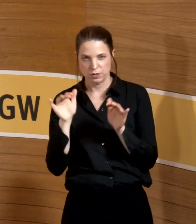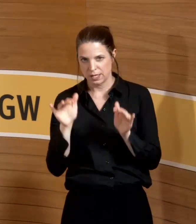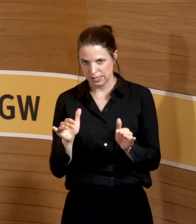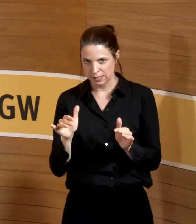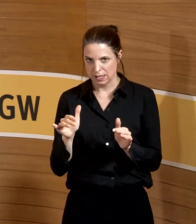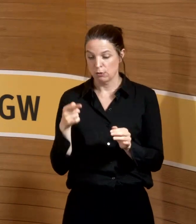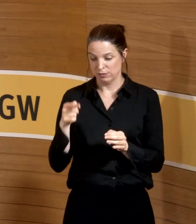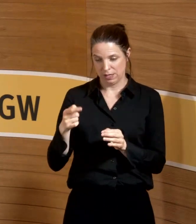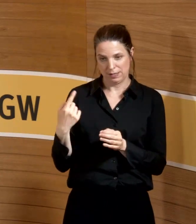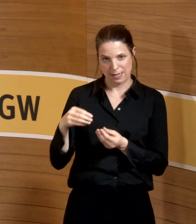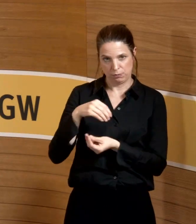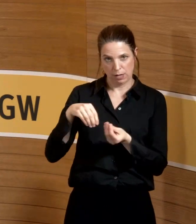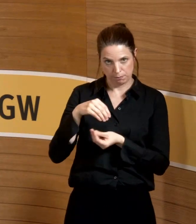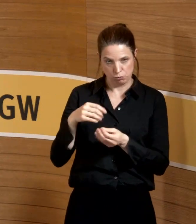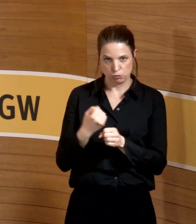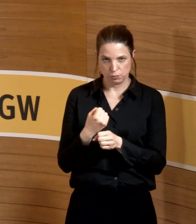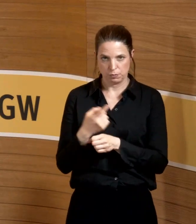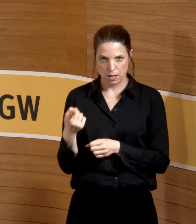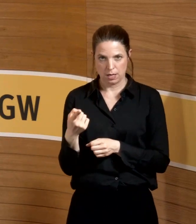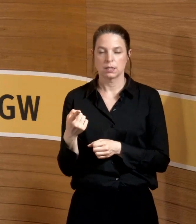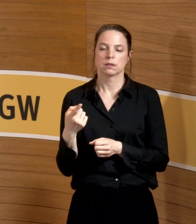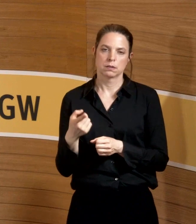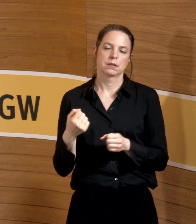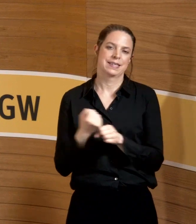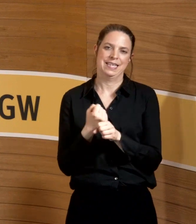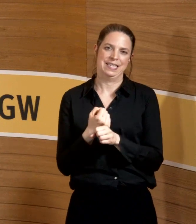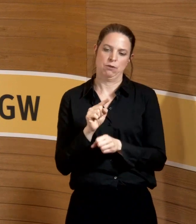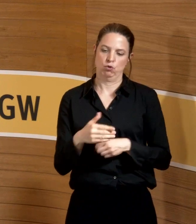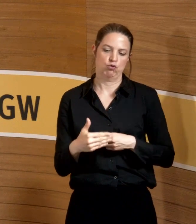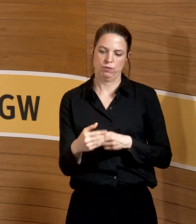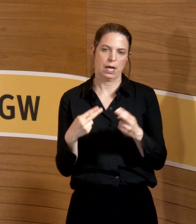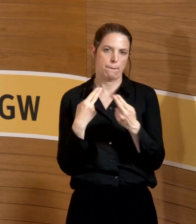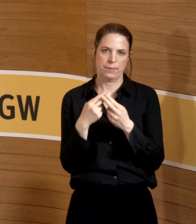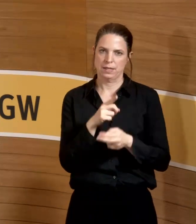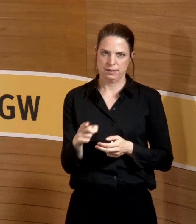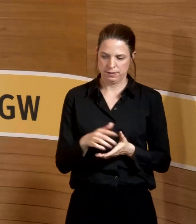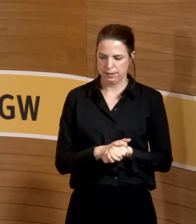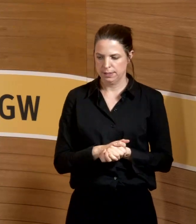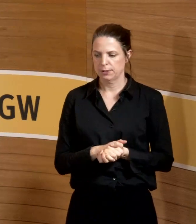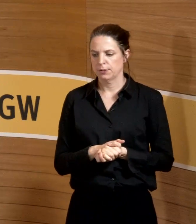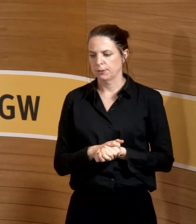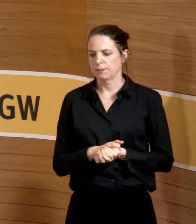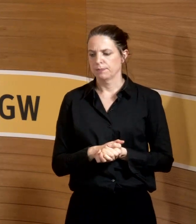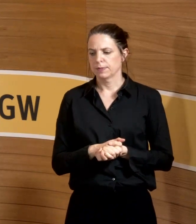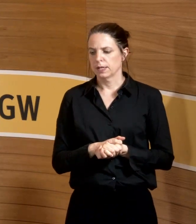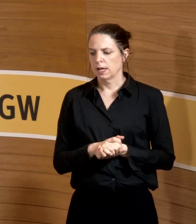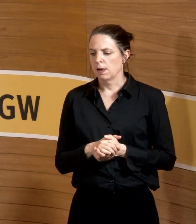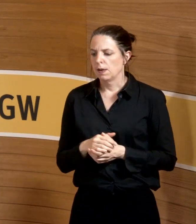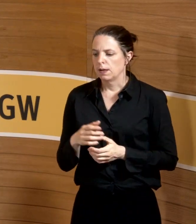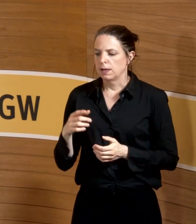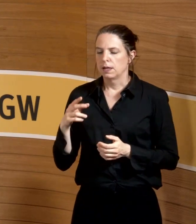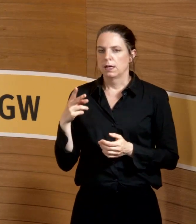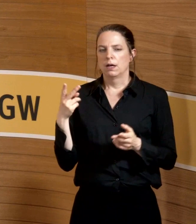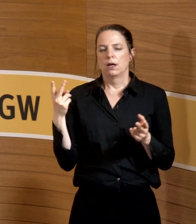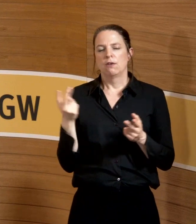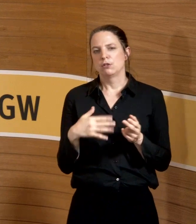angemischt wird, solche Tätigkeiten nicht möglich. Anhängen ist möglich. Das Spillkit sollten vielleicht nicht